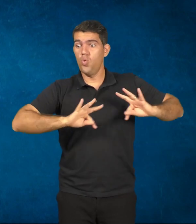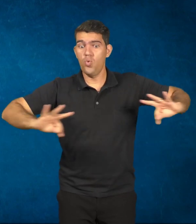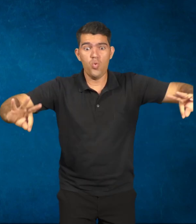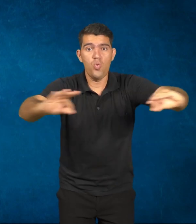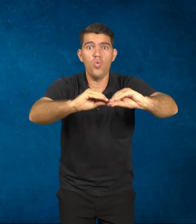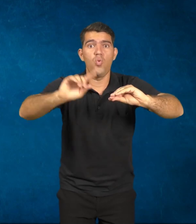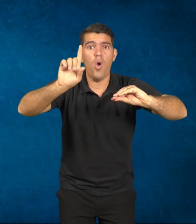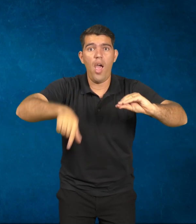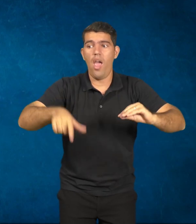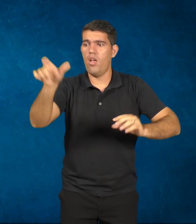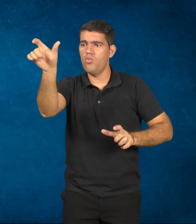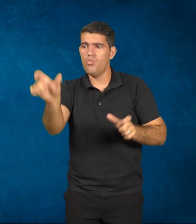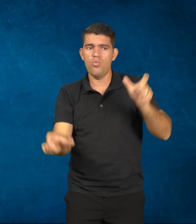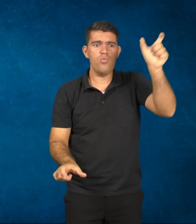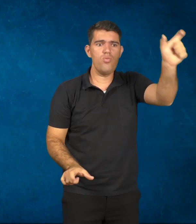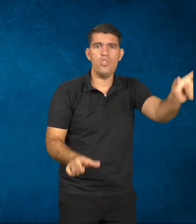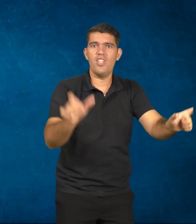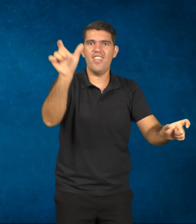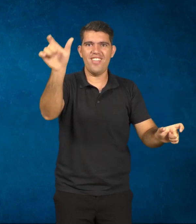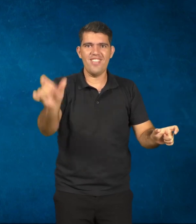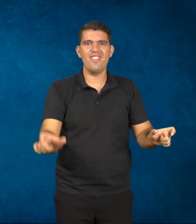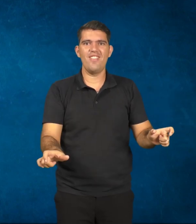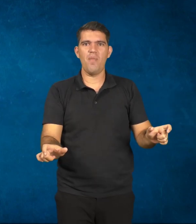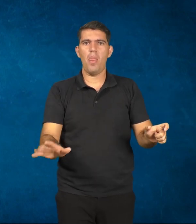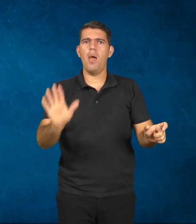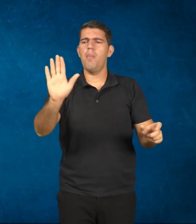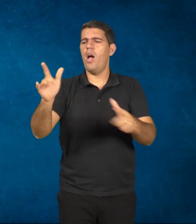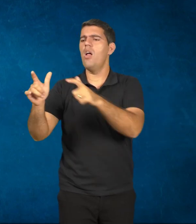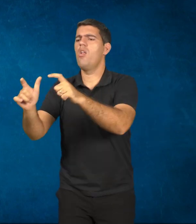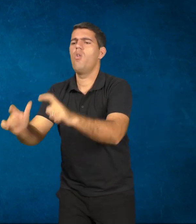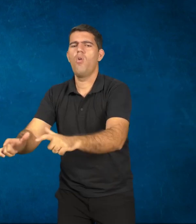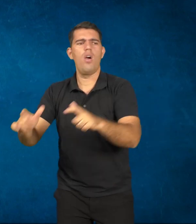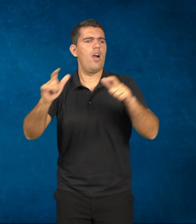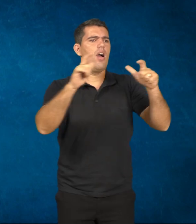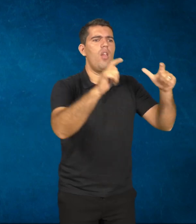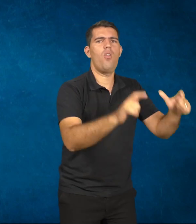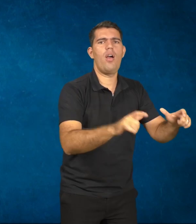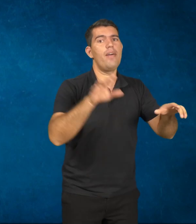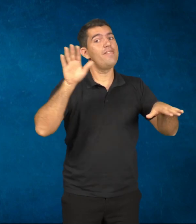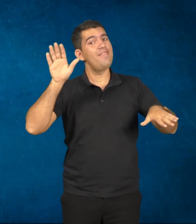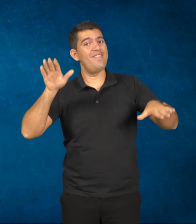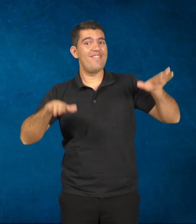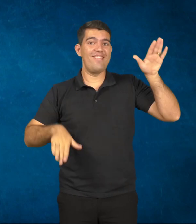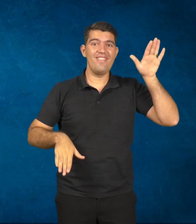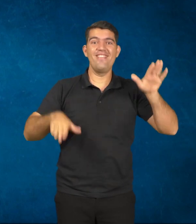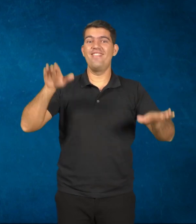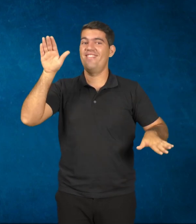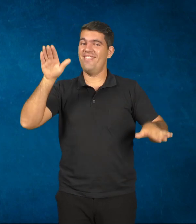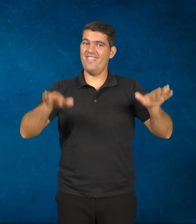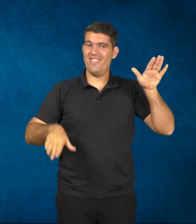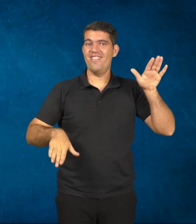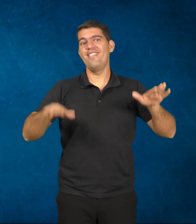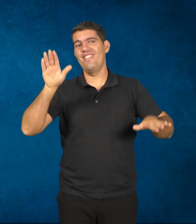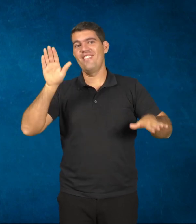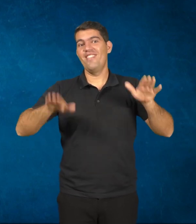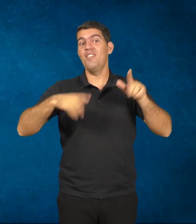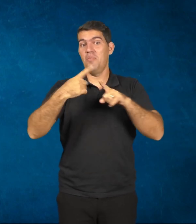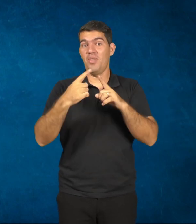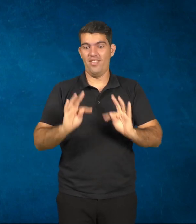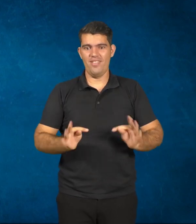processo, mas os lugares se relativizam justamente porque essas tecnologias trazem outras formas